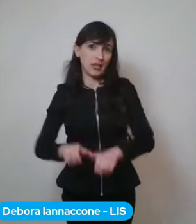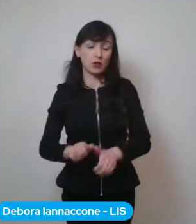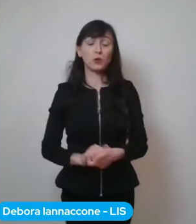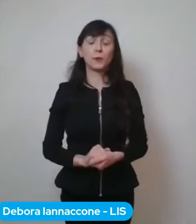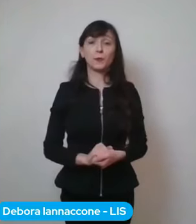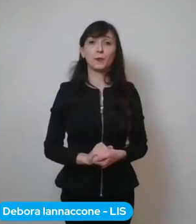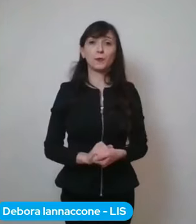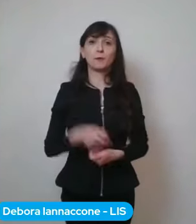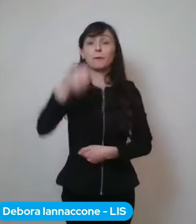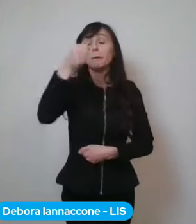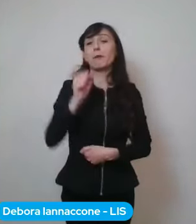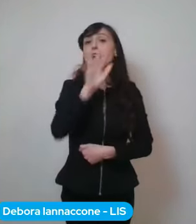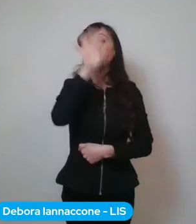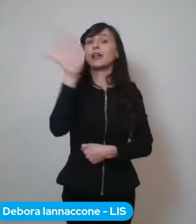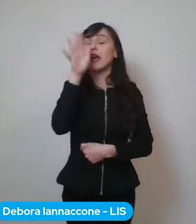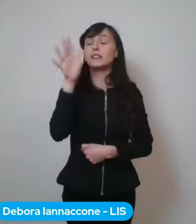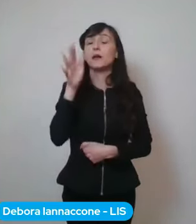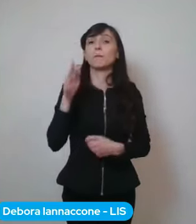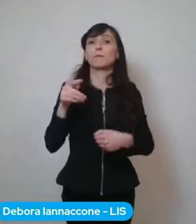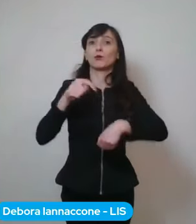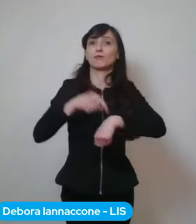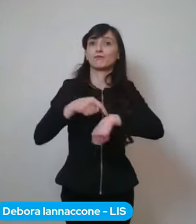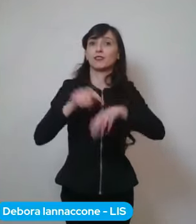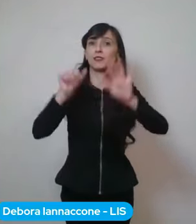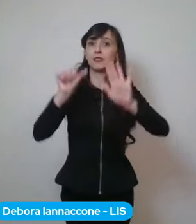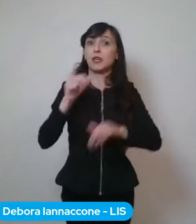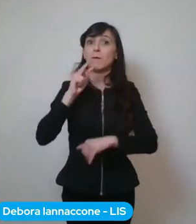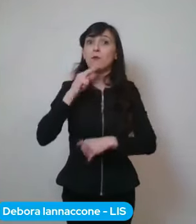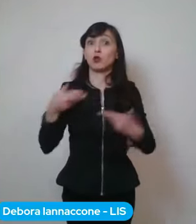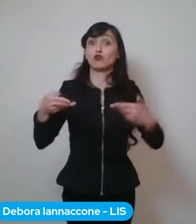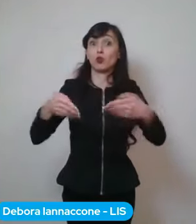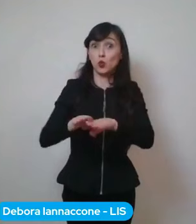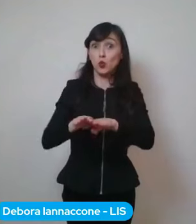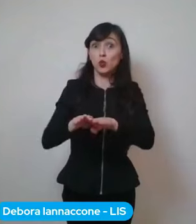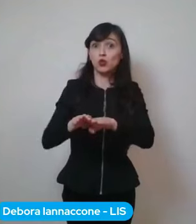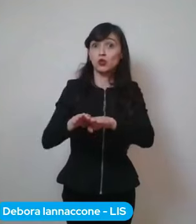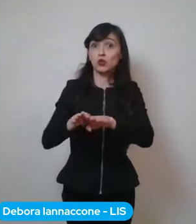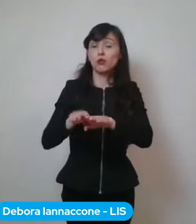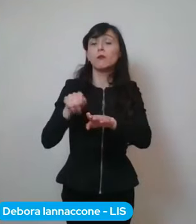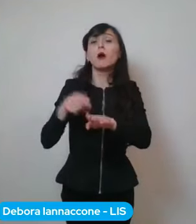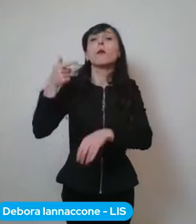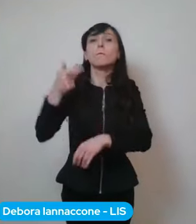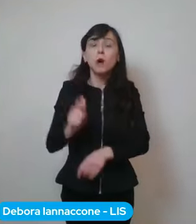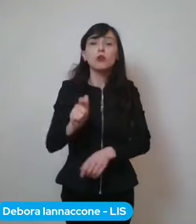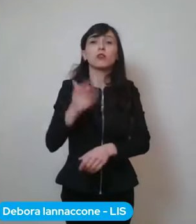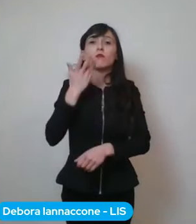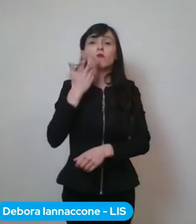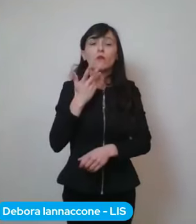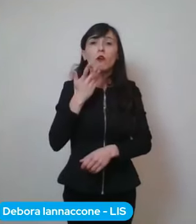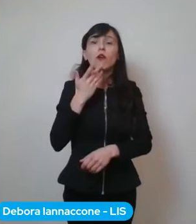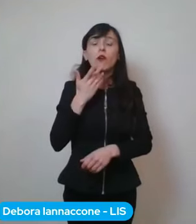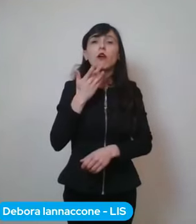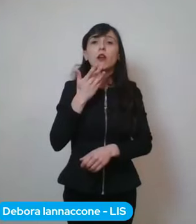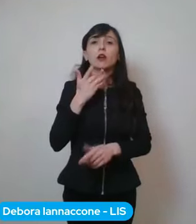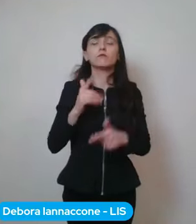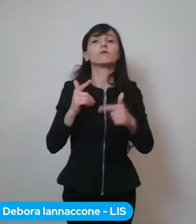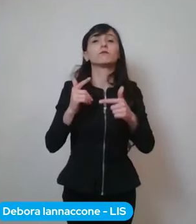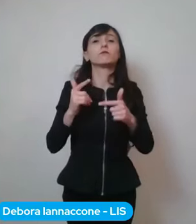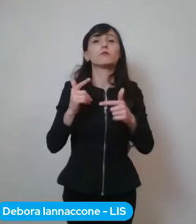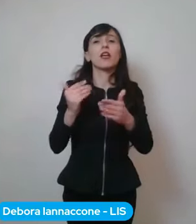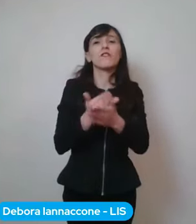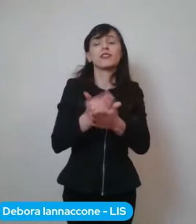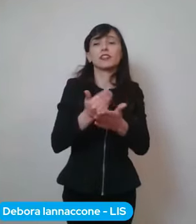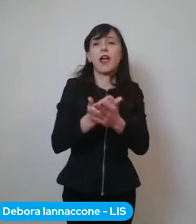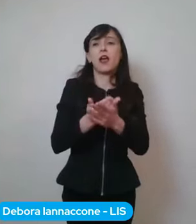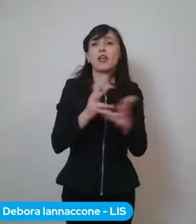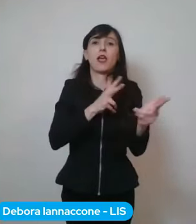alle alle diciotto proprio perché si vuole evitare la possibilità di situazioni di asporto e poi assembramenti